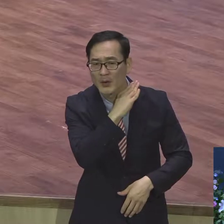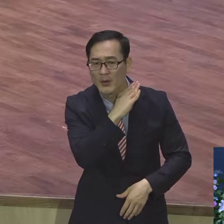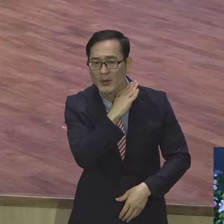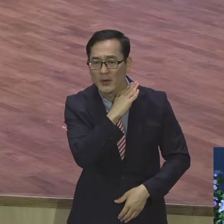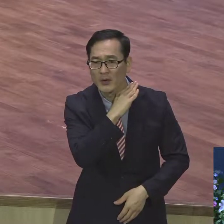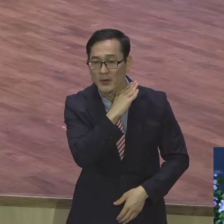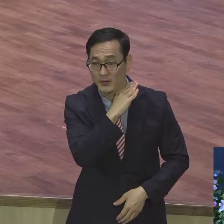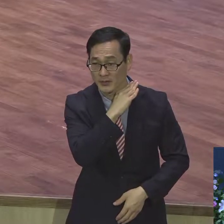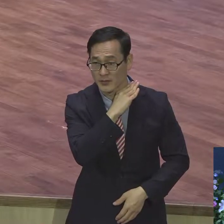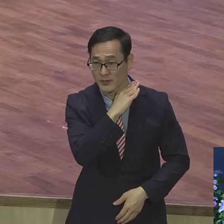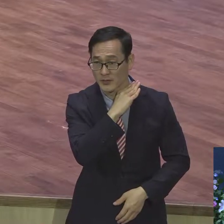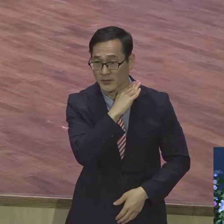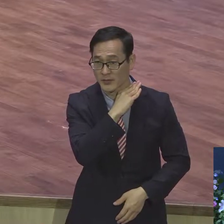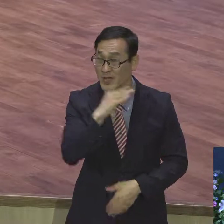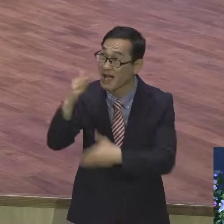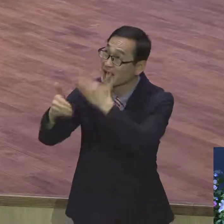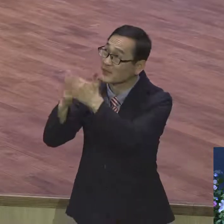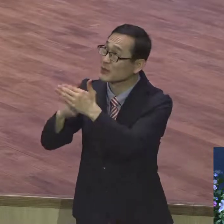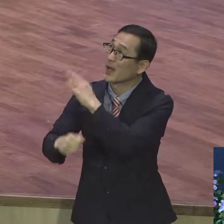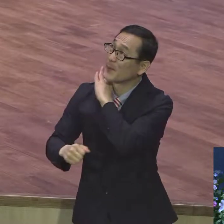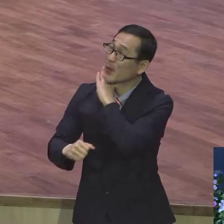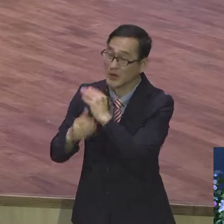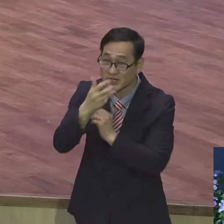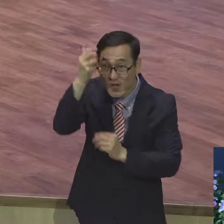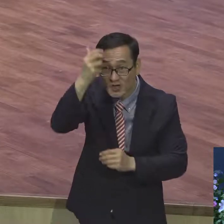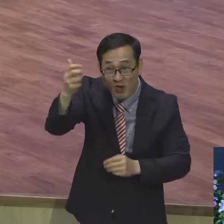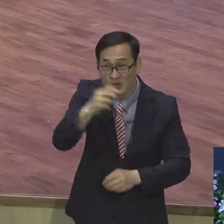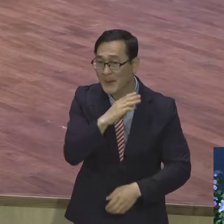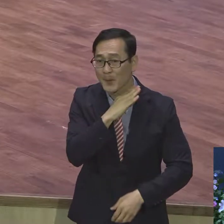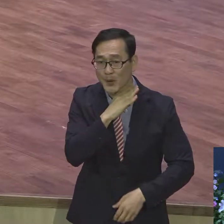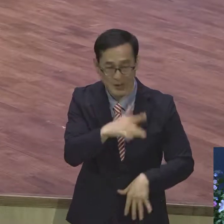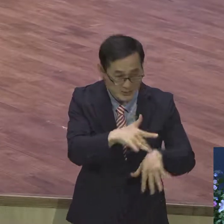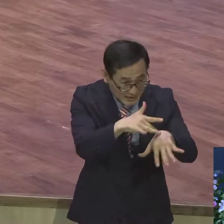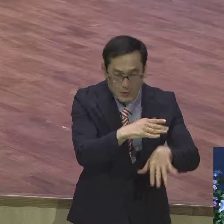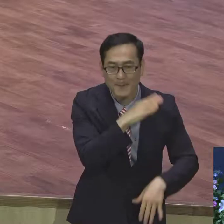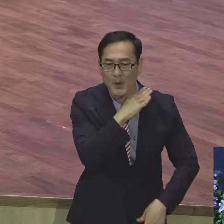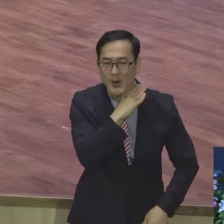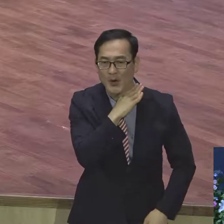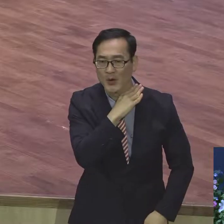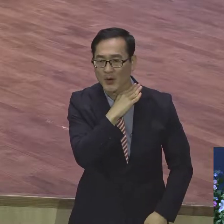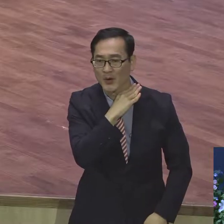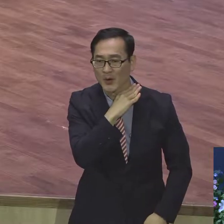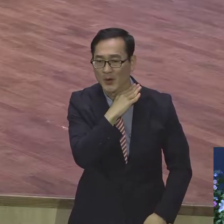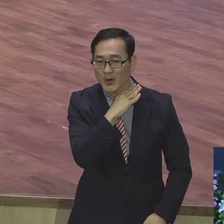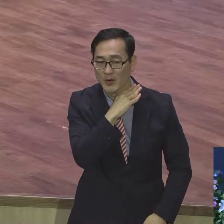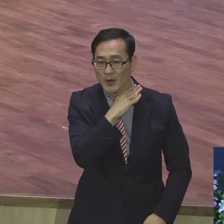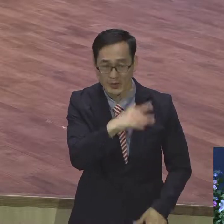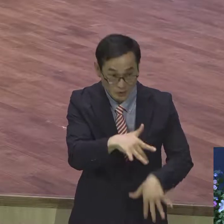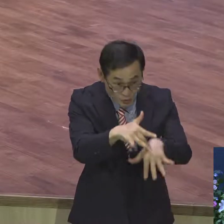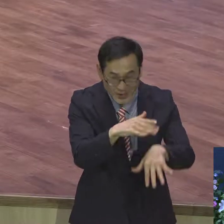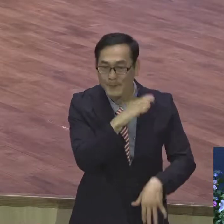하나님도 눈이 안 보이고 성령도 눈이 안 보이고 마기도 눈이 안 보이고 귀신도 눈이 안 보여요. 그런데 존재해요.